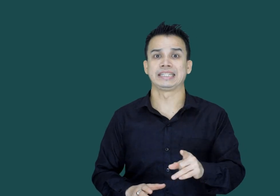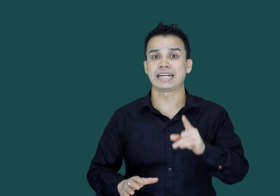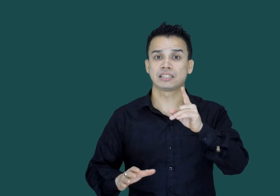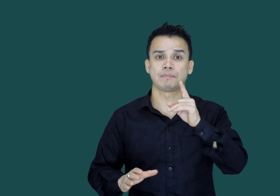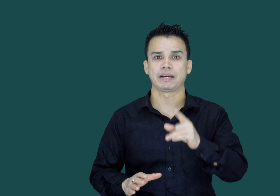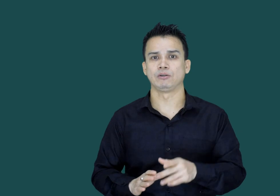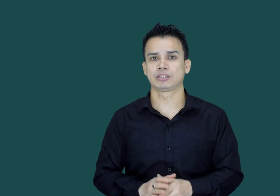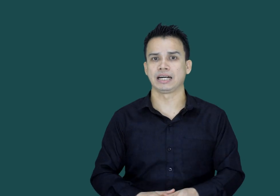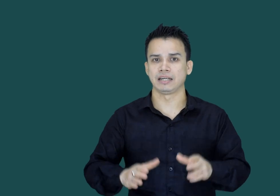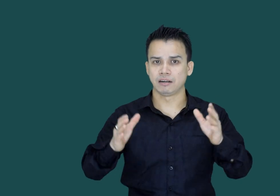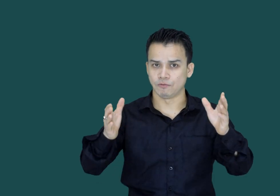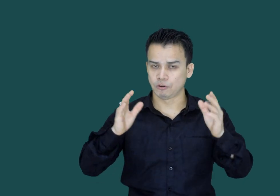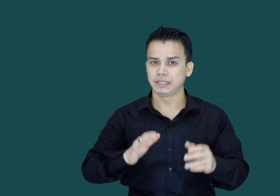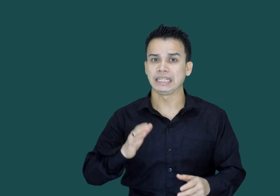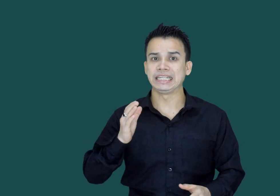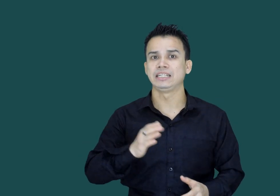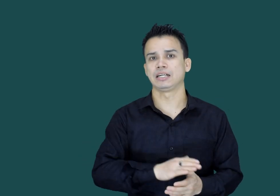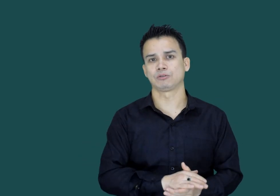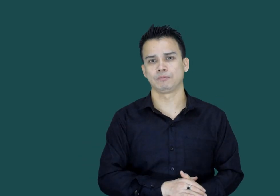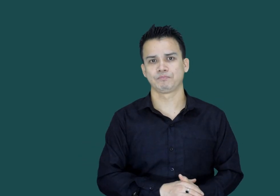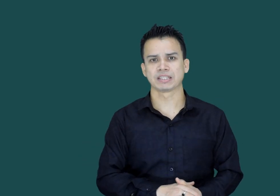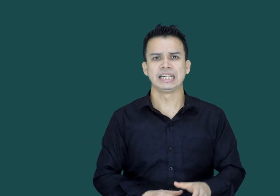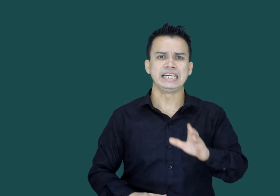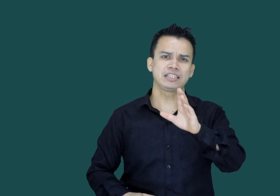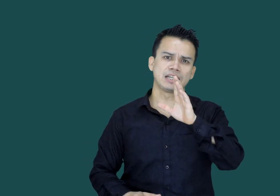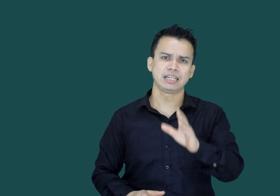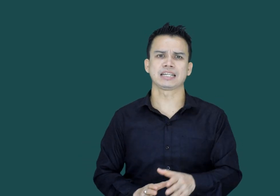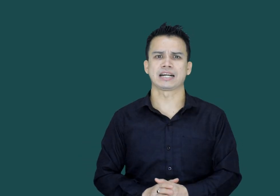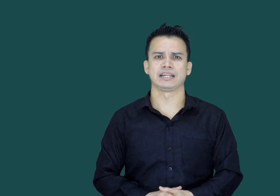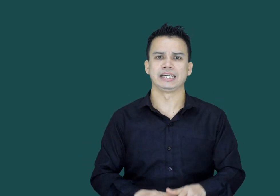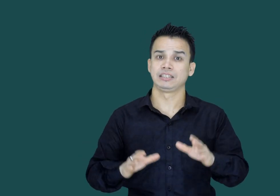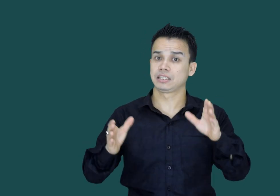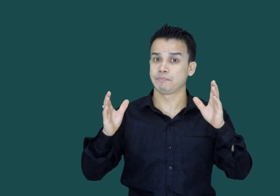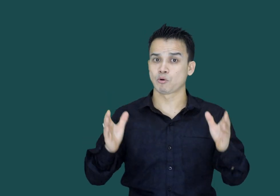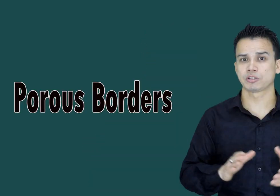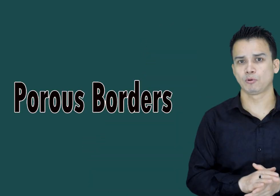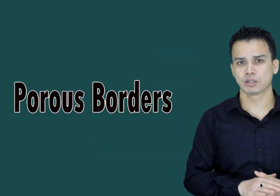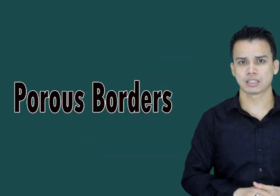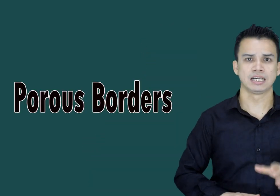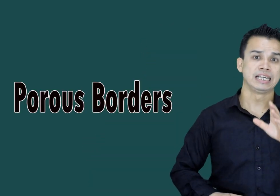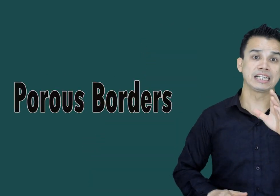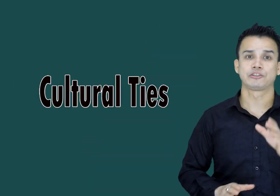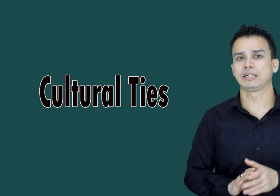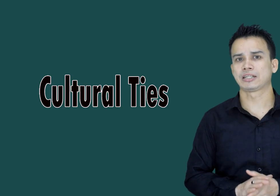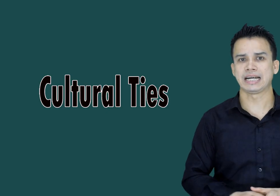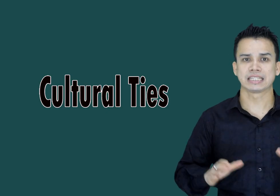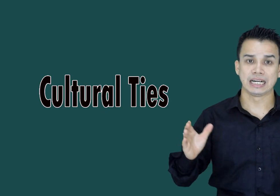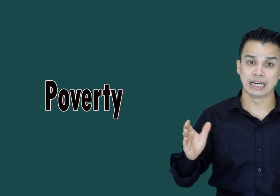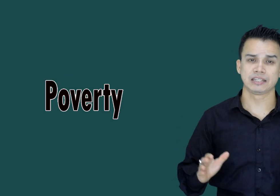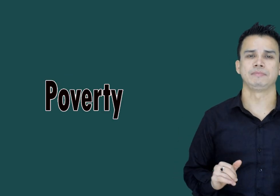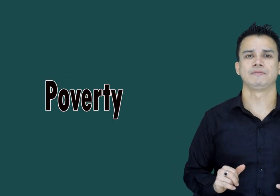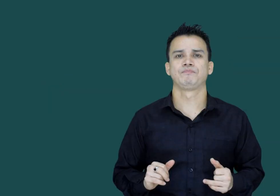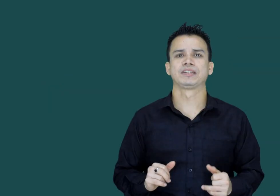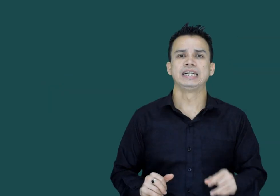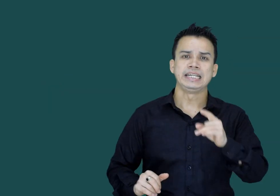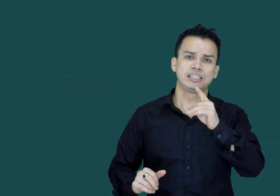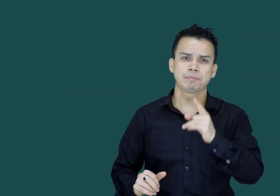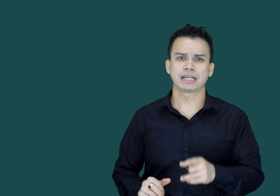ڈیریکٹ سپلائی ہوتا ہے وہ بھی انڈیا کو اس کے کئی کارن ہیں جیسے پورس بورڈرز کلچرل تائز غریبی ان سب کے